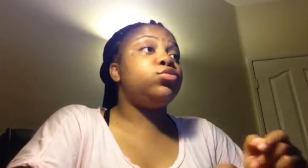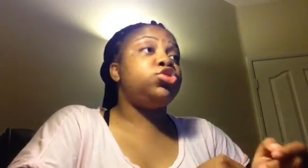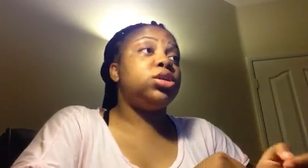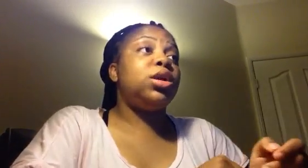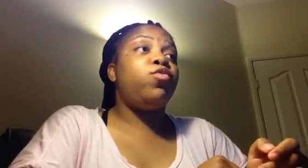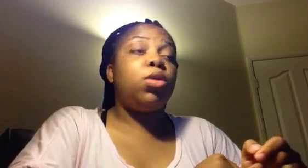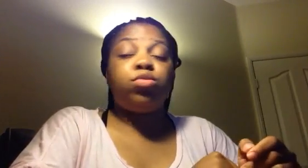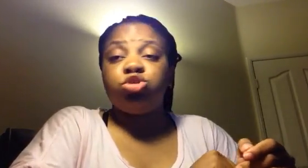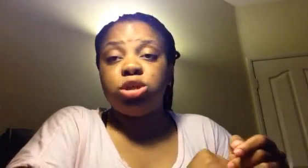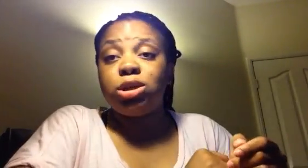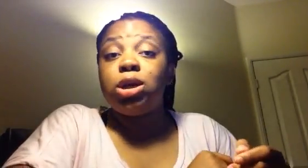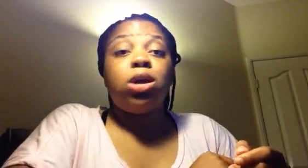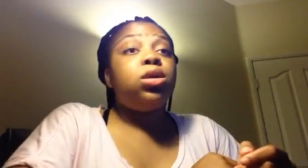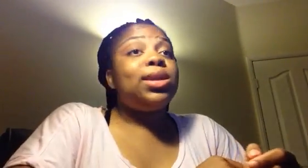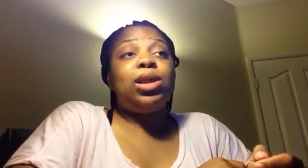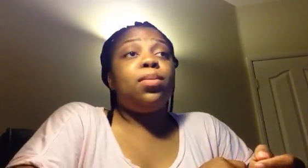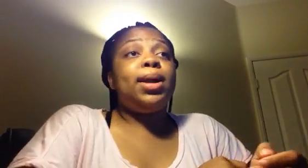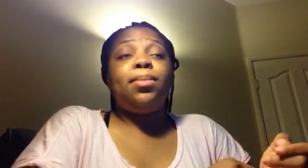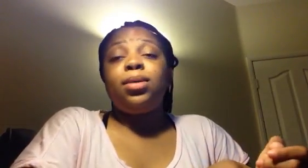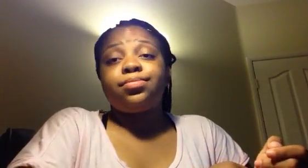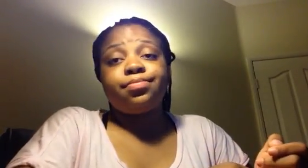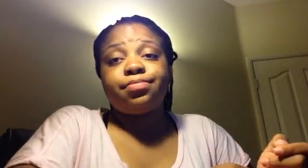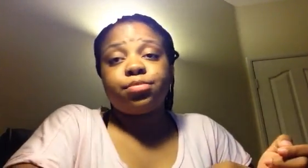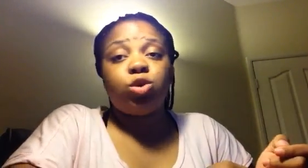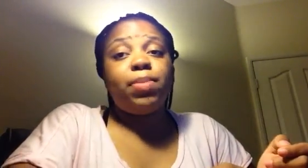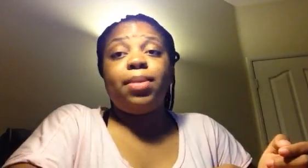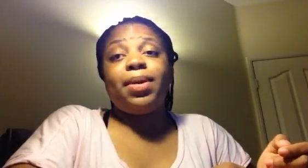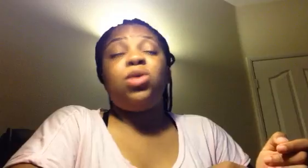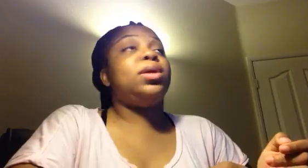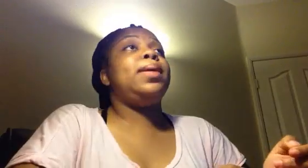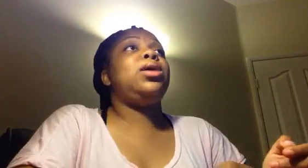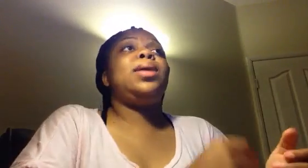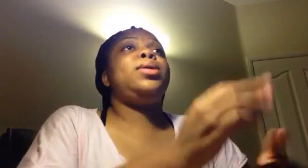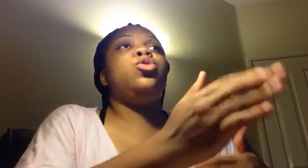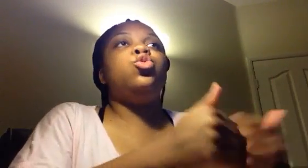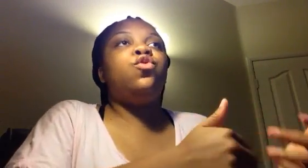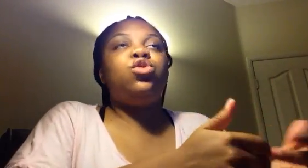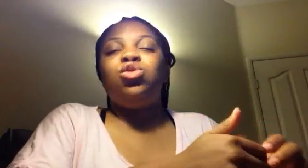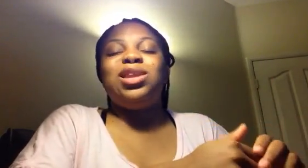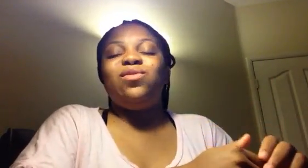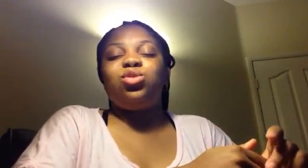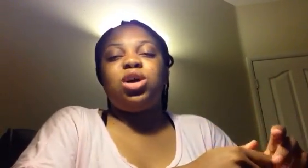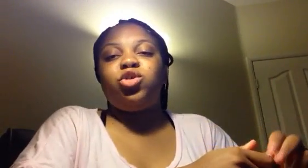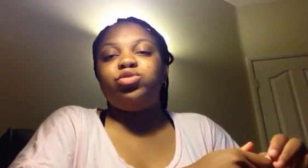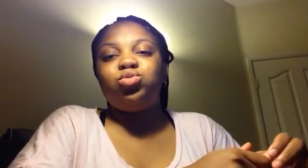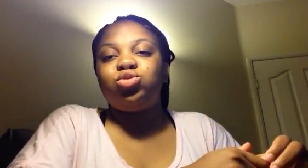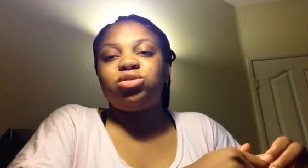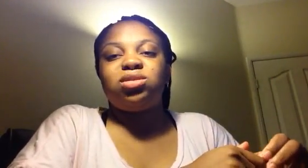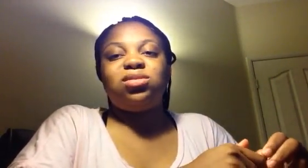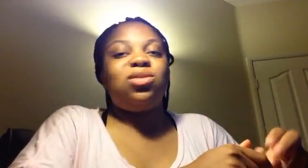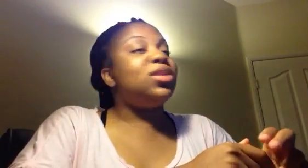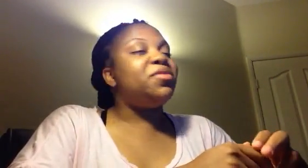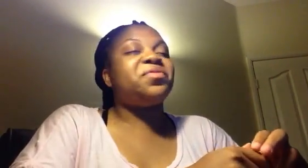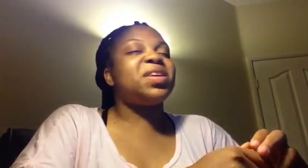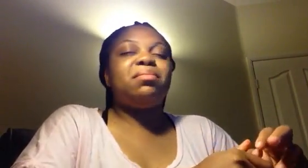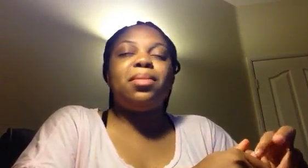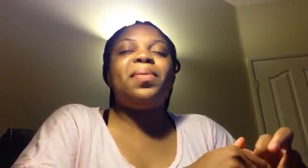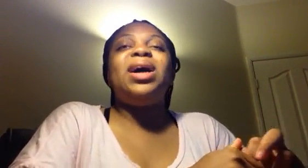prochaine, la fois prochaine, nous'allons pas là-bas. On n pas prêts. On n'a pas le niveau de la coupe du monde. On n'a vraiment pas